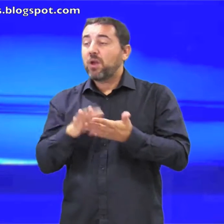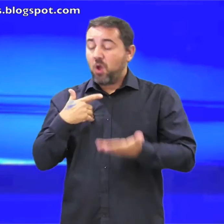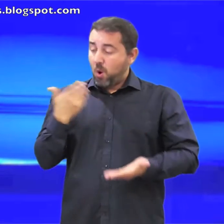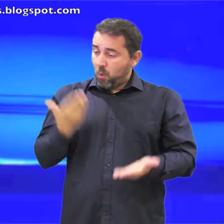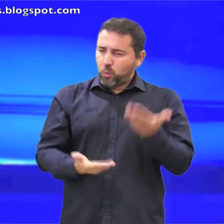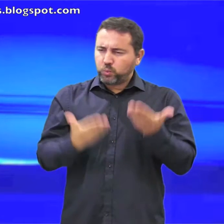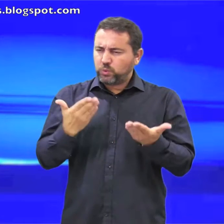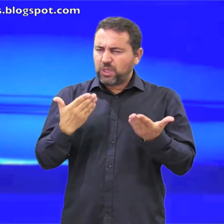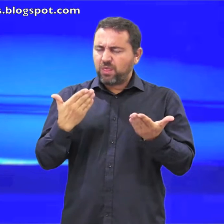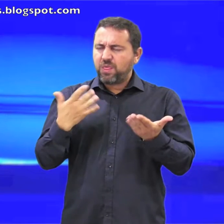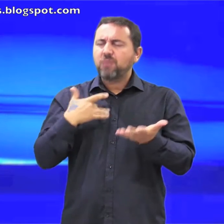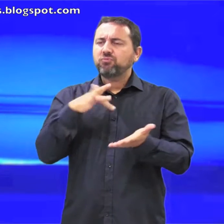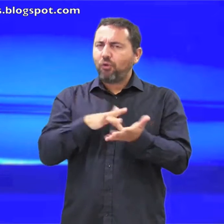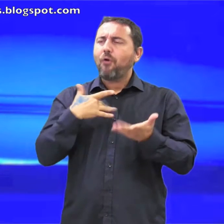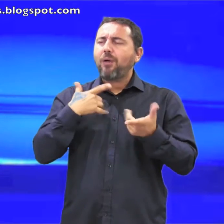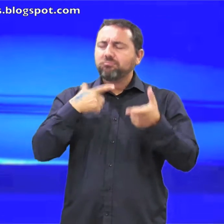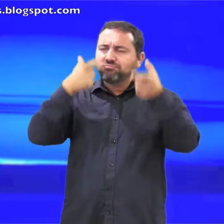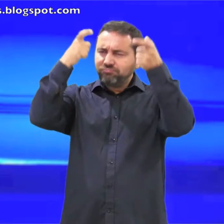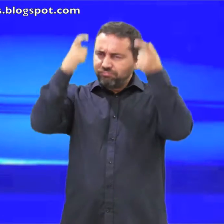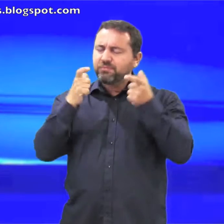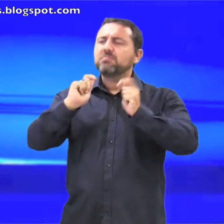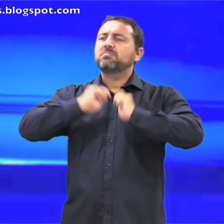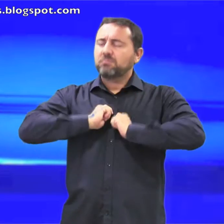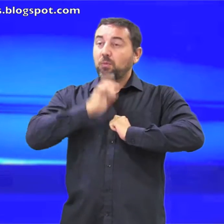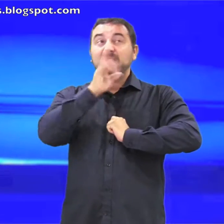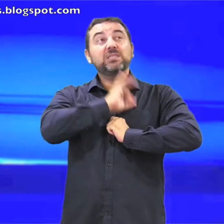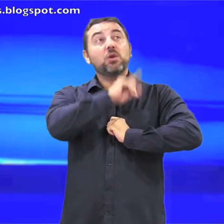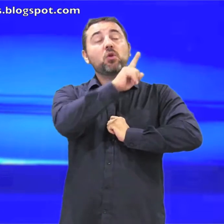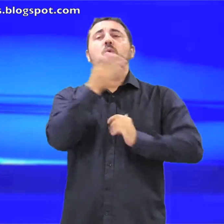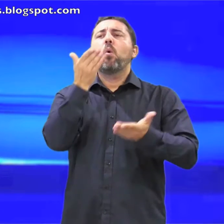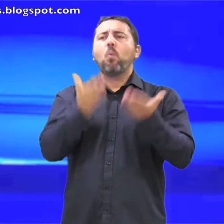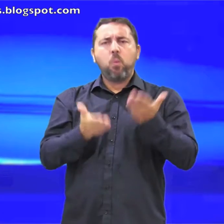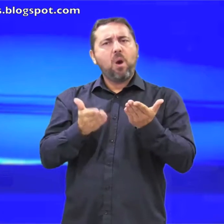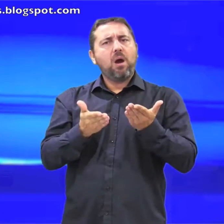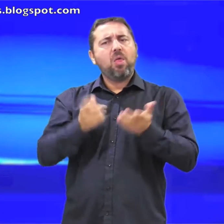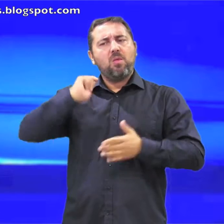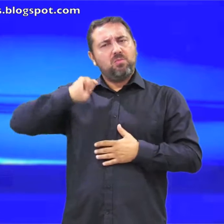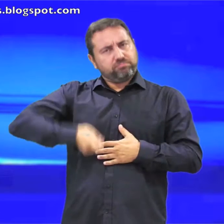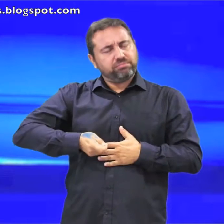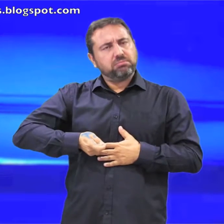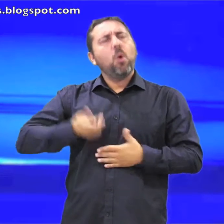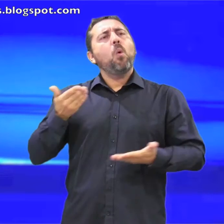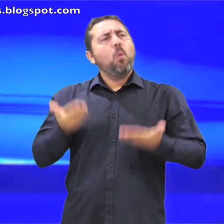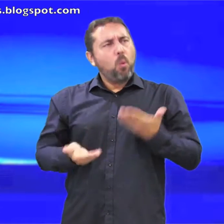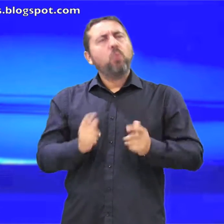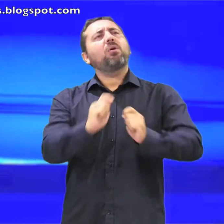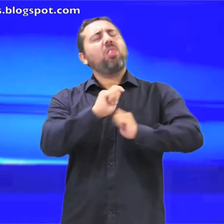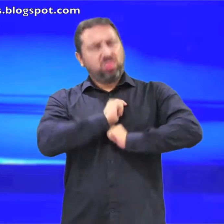Por lo demás me está reservada la corona de la justicia que el Señor Juez Justo